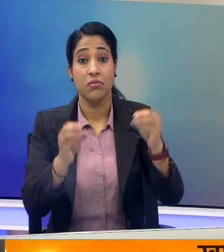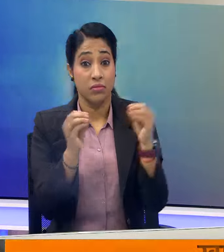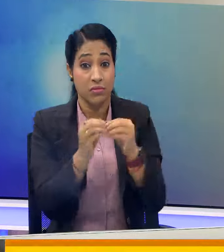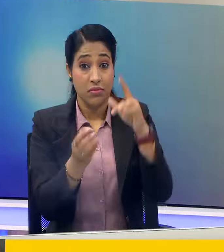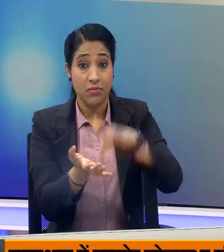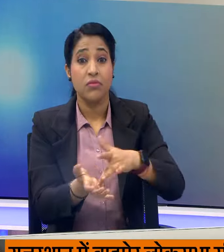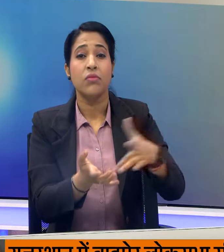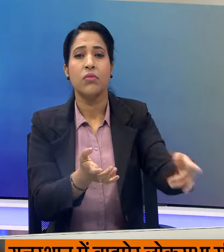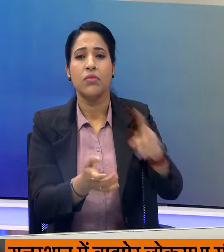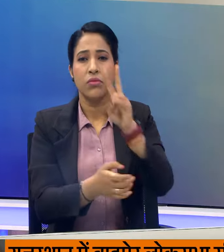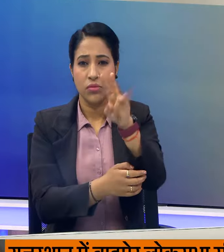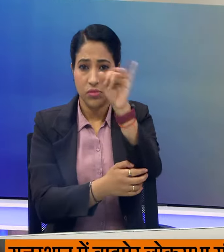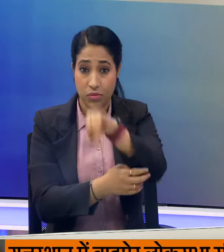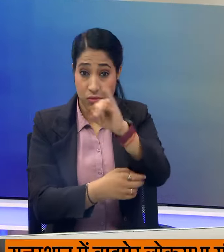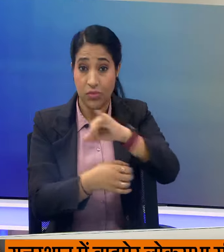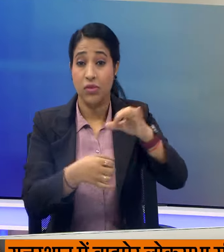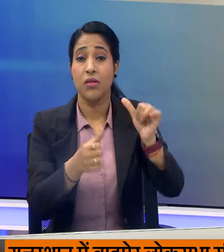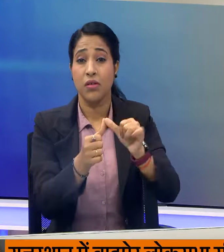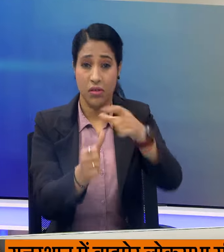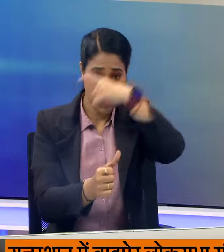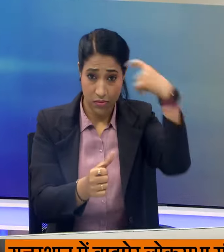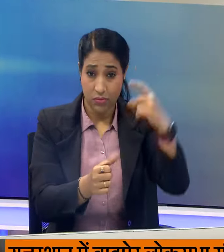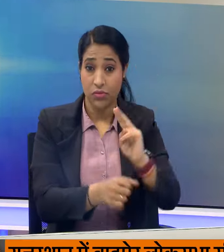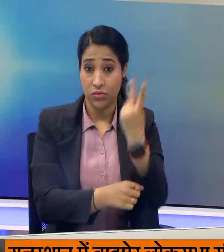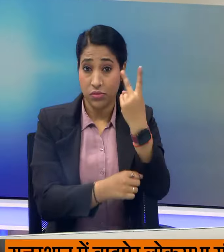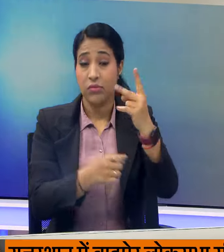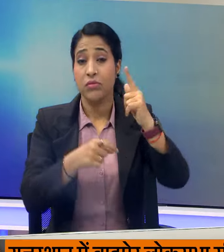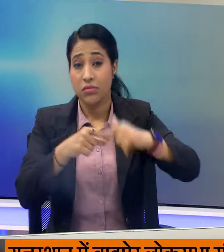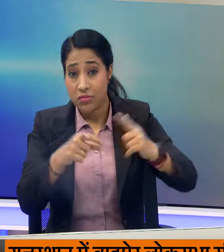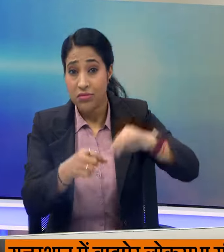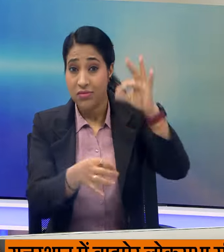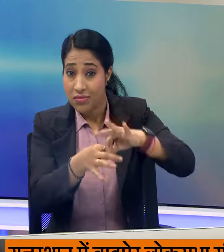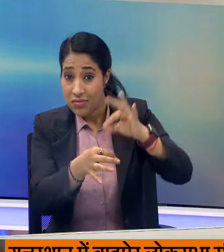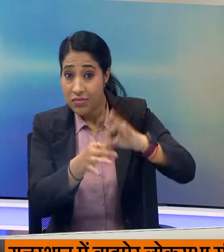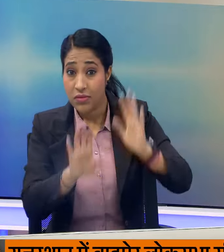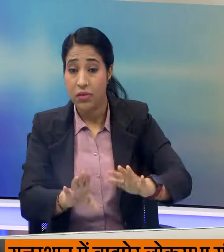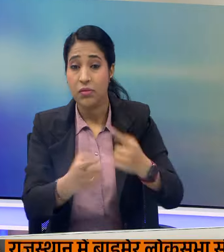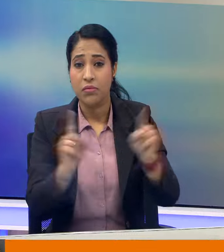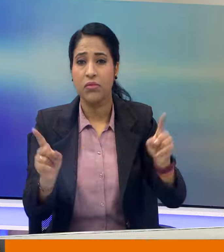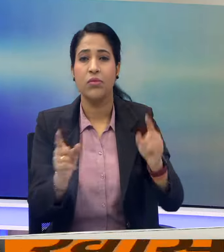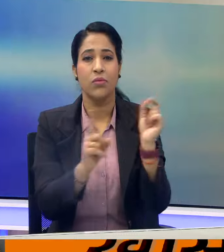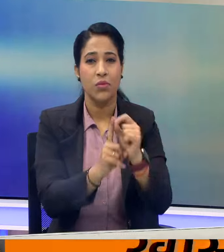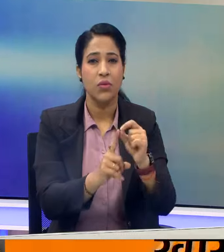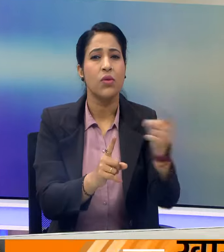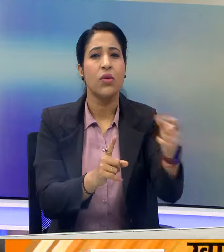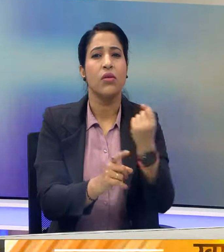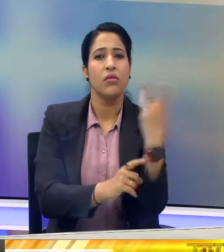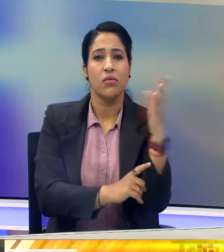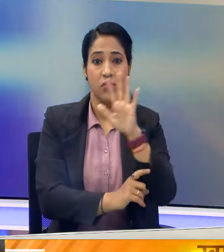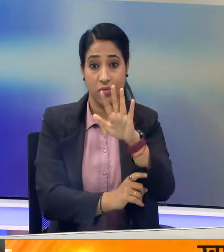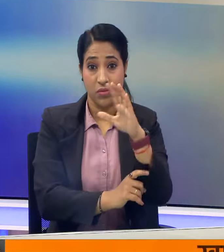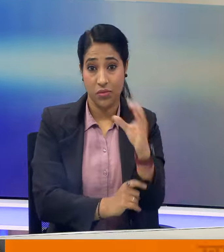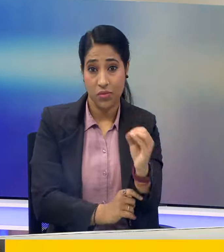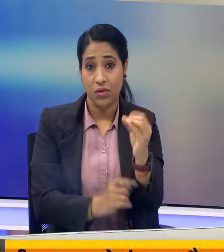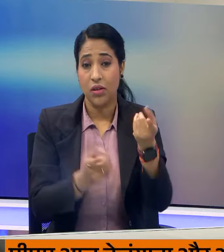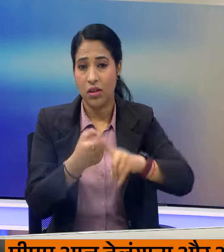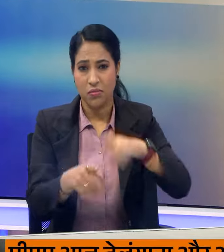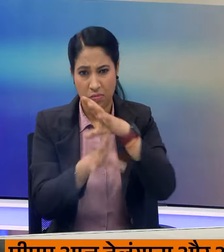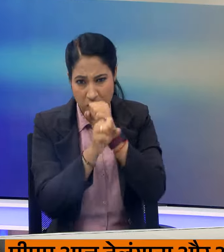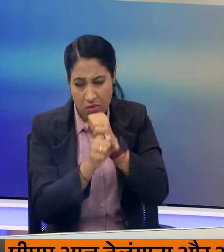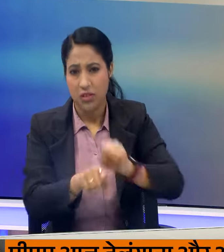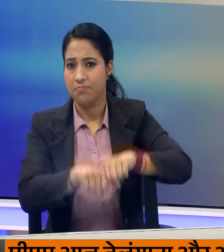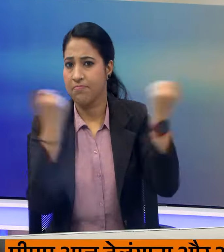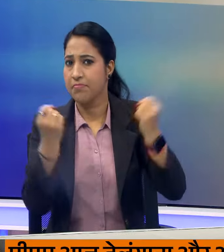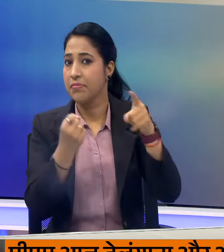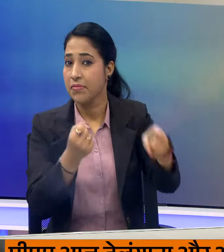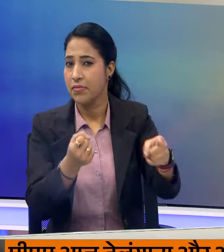बाढ़ मेर में 26 अपरेल को दूसरे चरण में वोटिंग होई थी लेकिन इसके पोलिंग बूट नमबर पचास पर मत की गोपनियता भंग